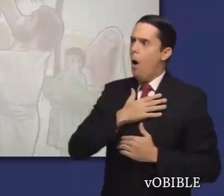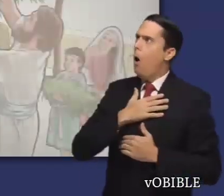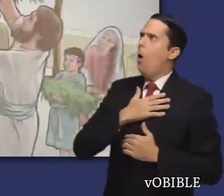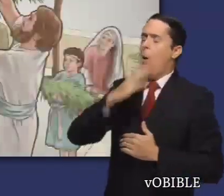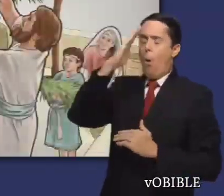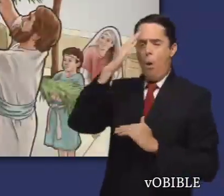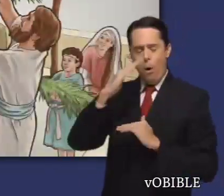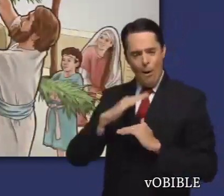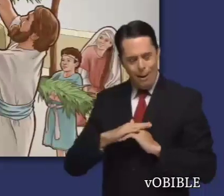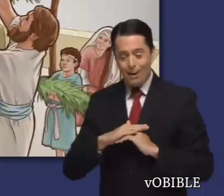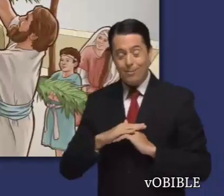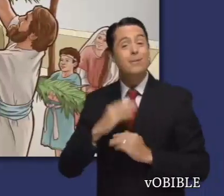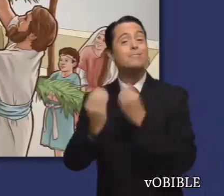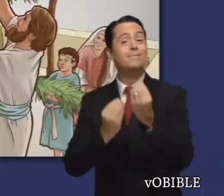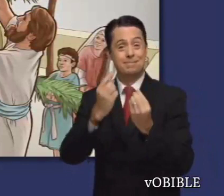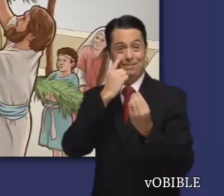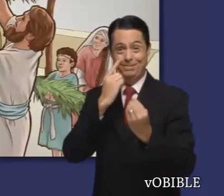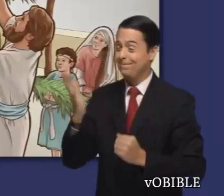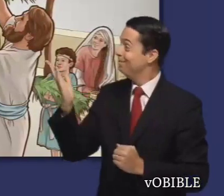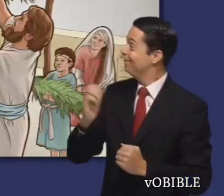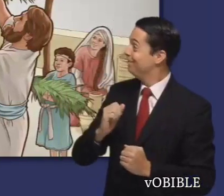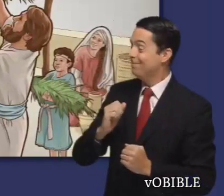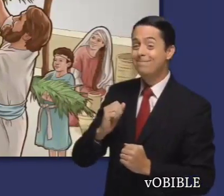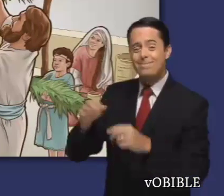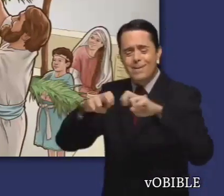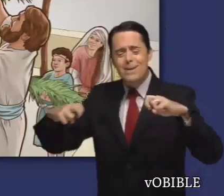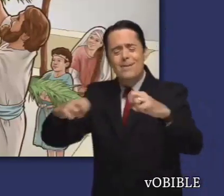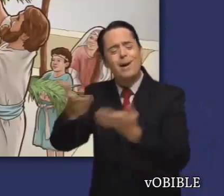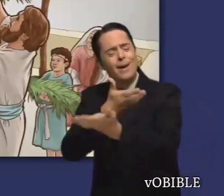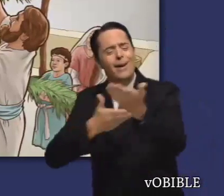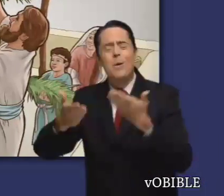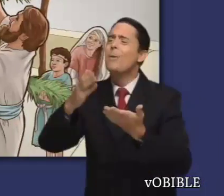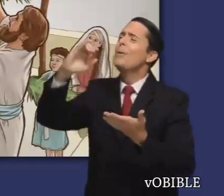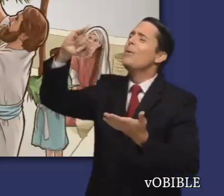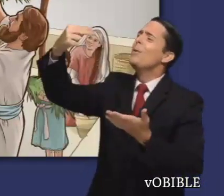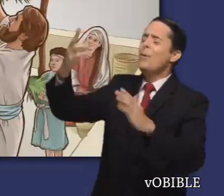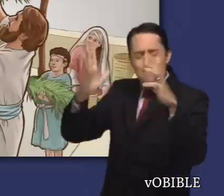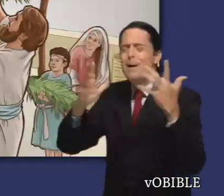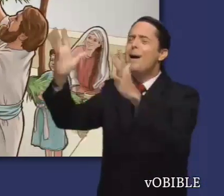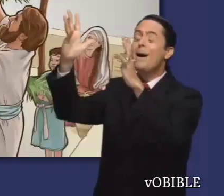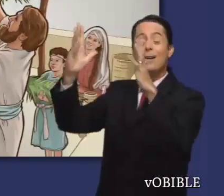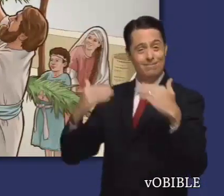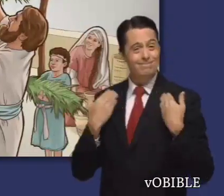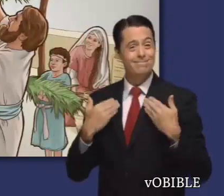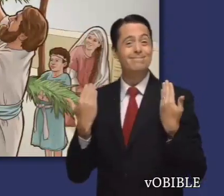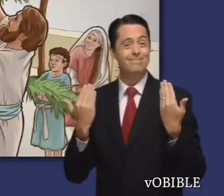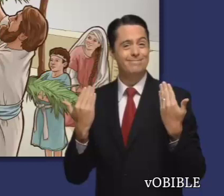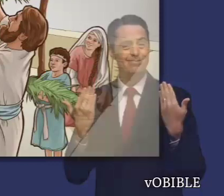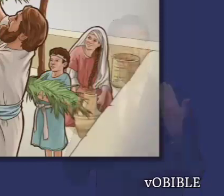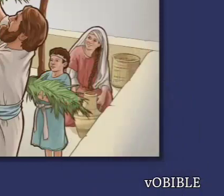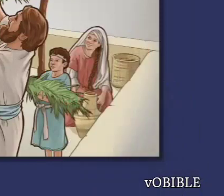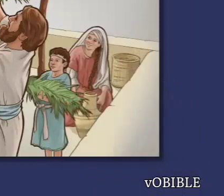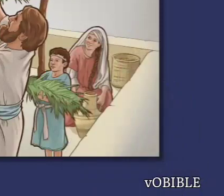¡Qué buena noticia para el pueblo de Judá! Cuando sean liberados de ese cruel y peligroso enemigo, podrán celebrar sus